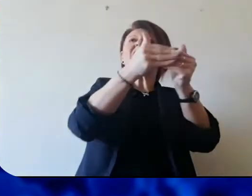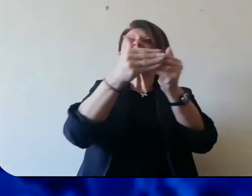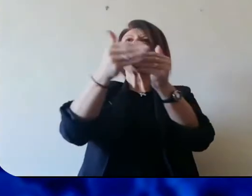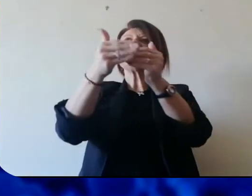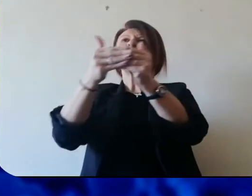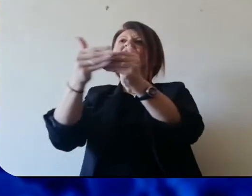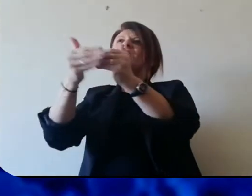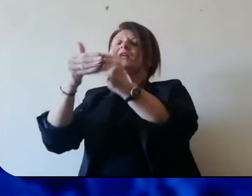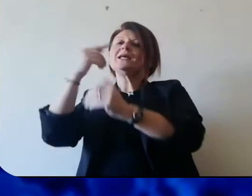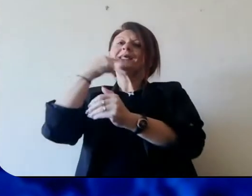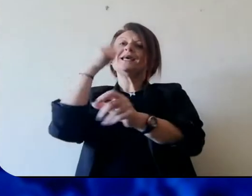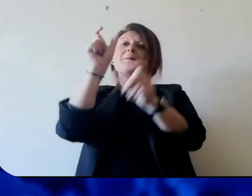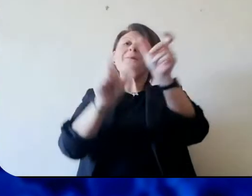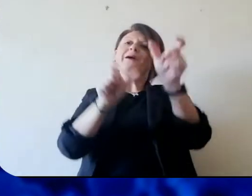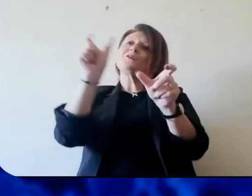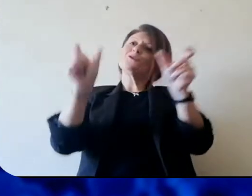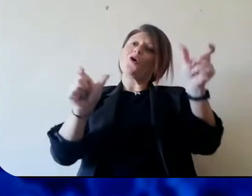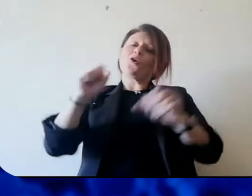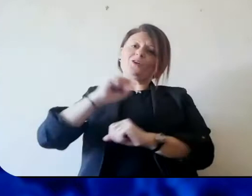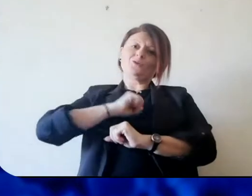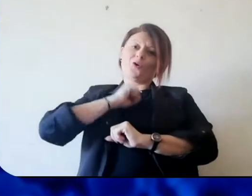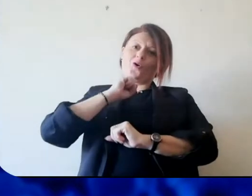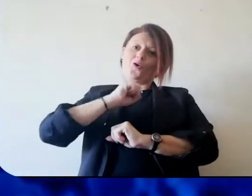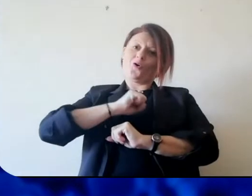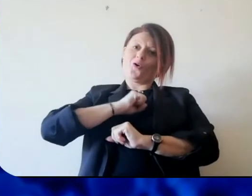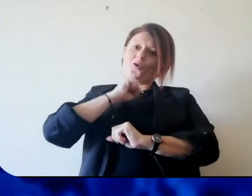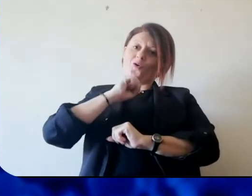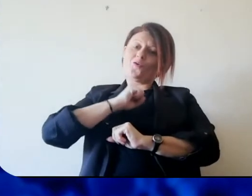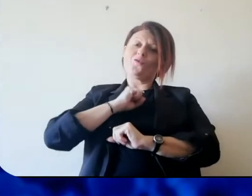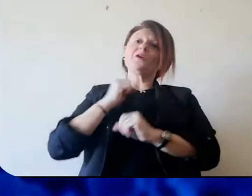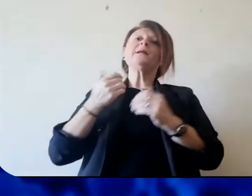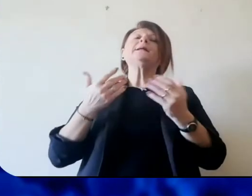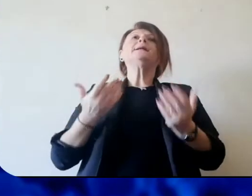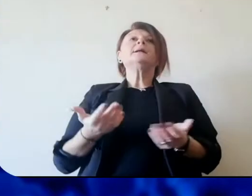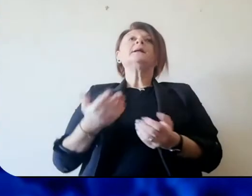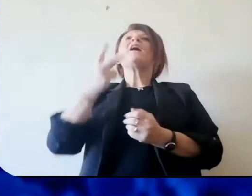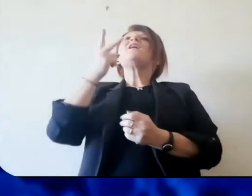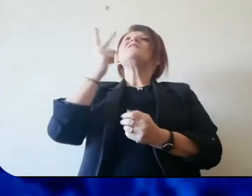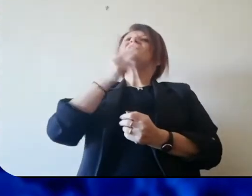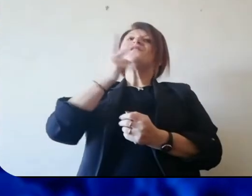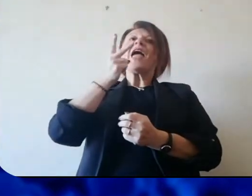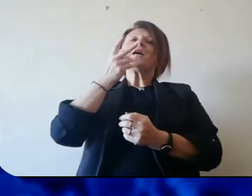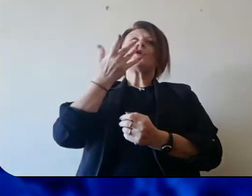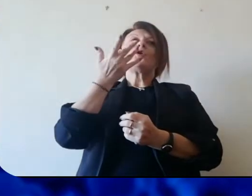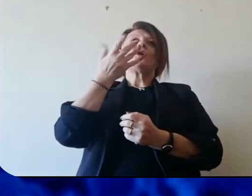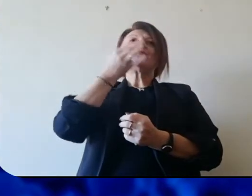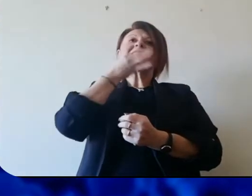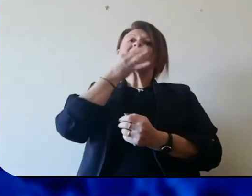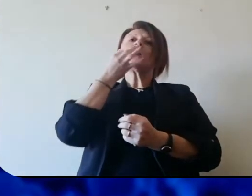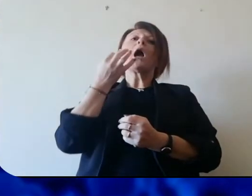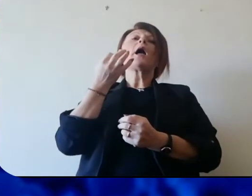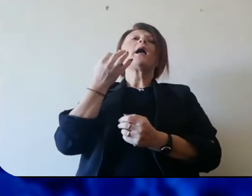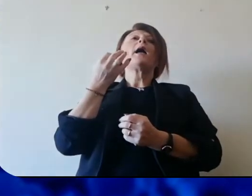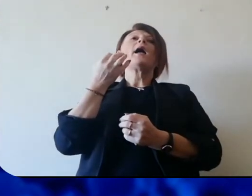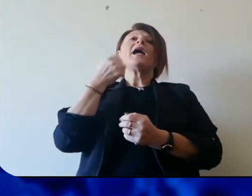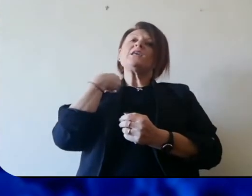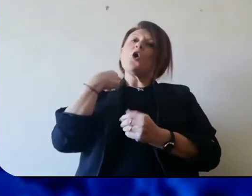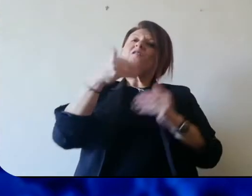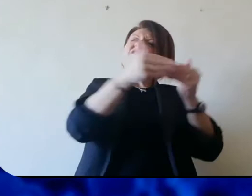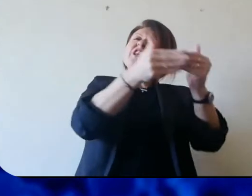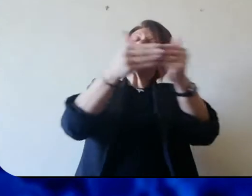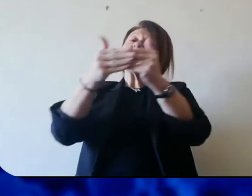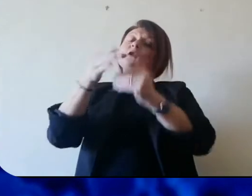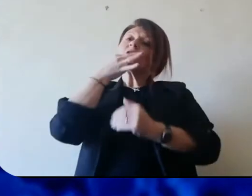amministrazione di stare maggiormente al fianco di queste persone che soffrono e quando mi dico stare al fianco mi dico non più